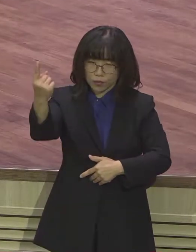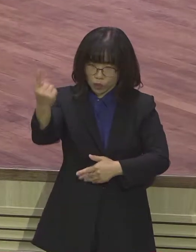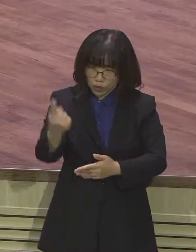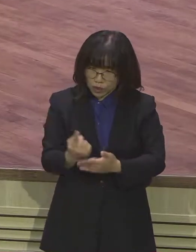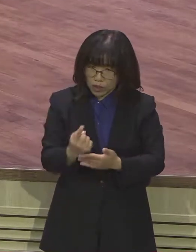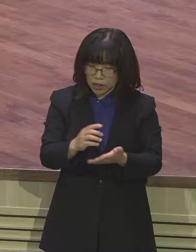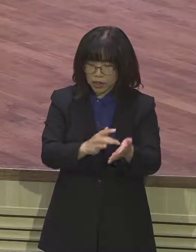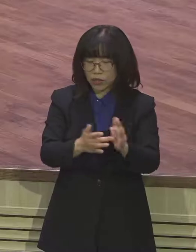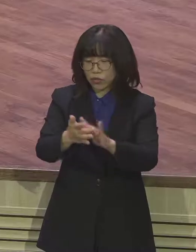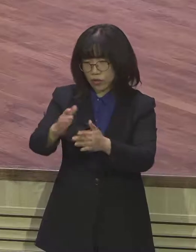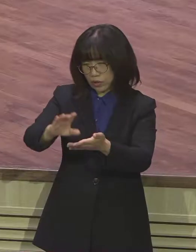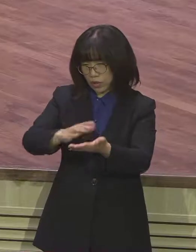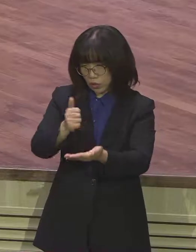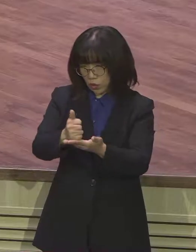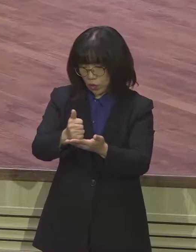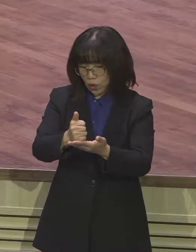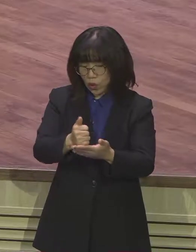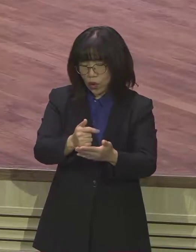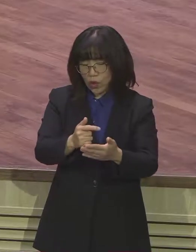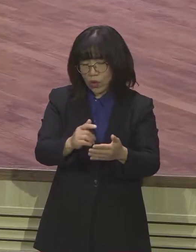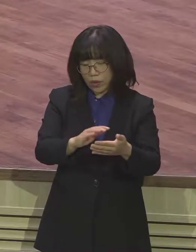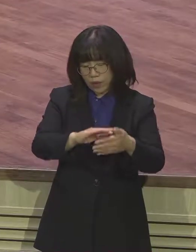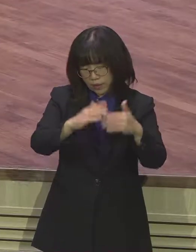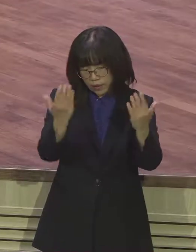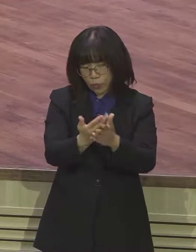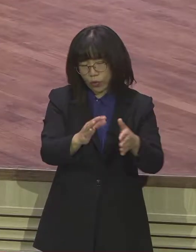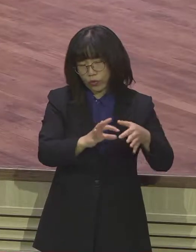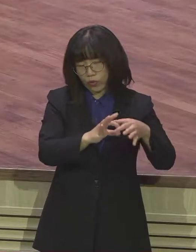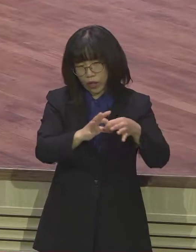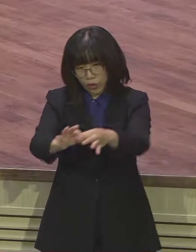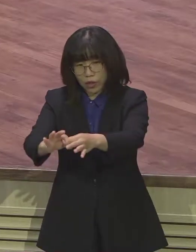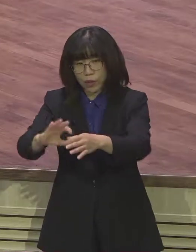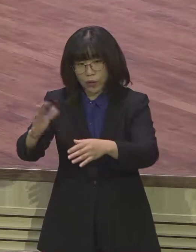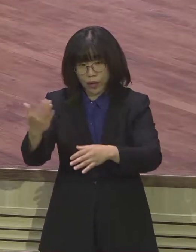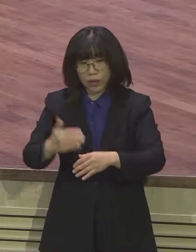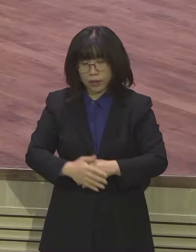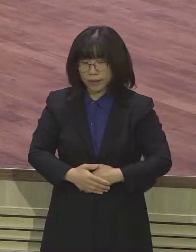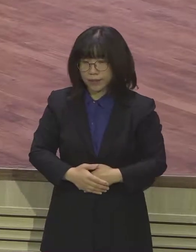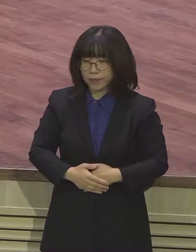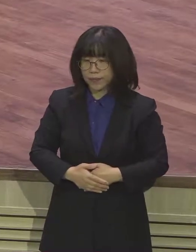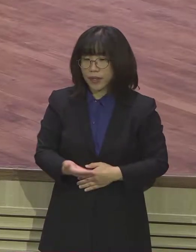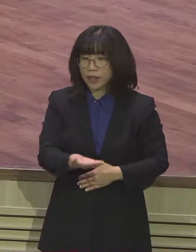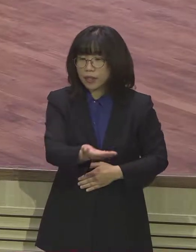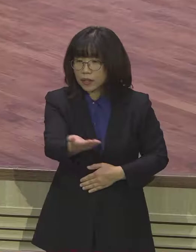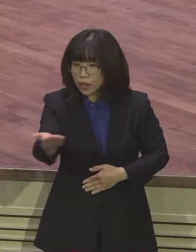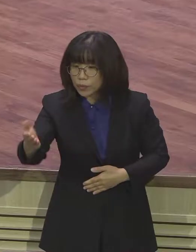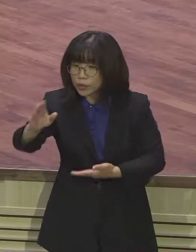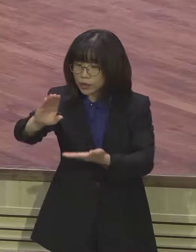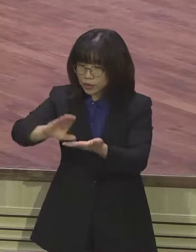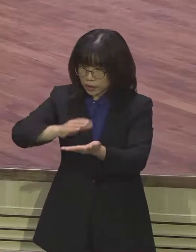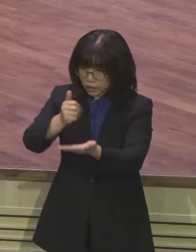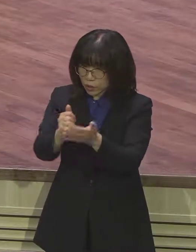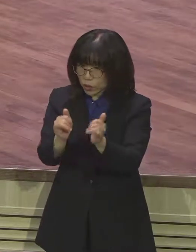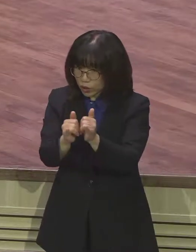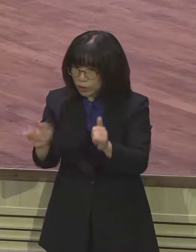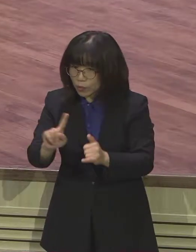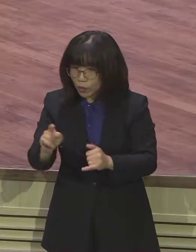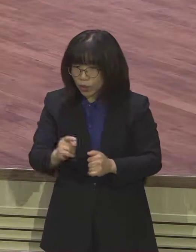오늘 이 자리에 나온 성도 여러분들은 얼마나 존귀있고 가치 있는 자냐 바로 우리 크리스찬들은 영적 이스라엘의 축복을 받은 자입니다